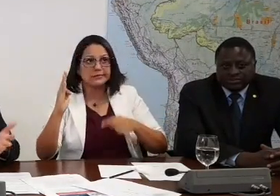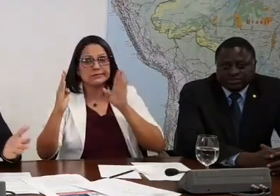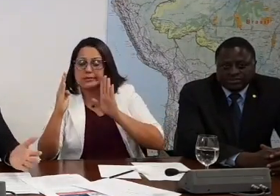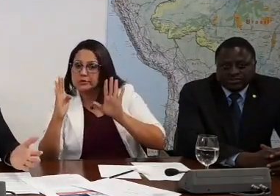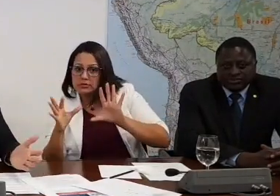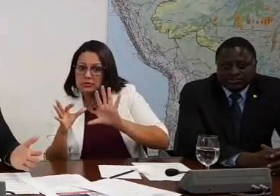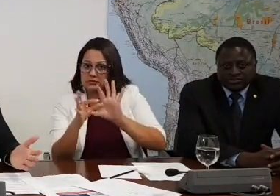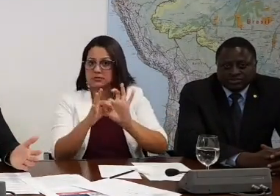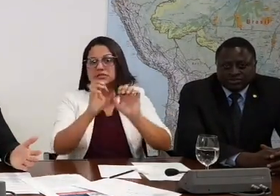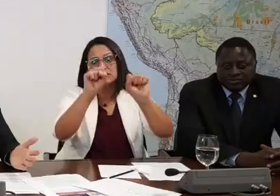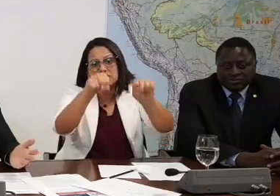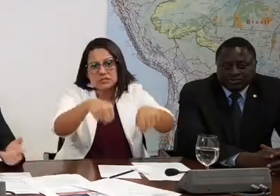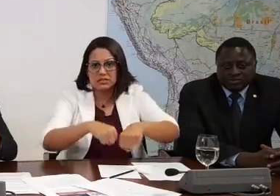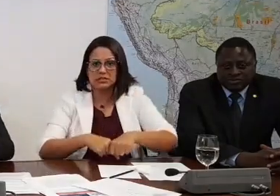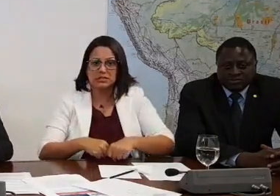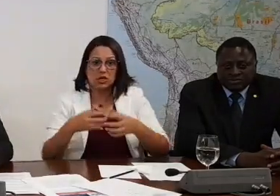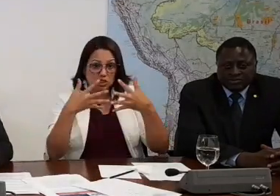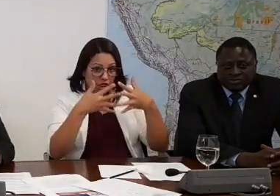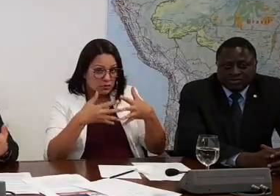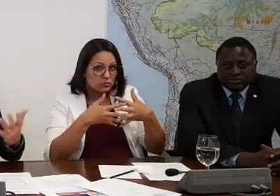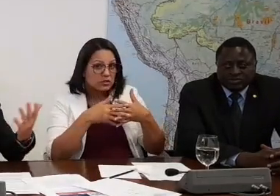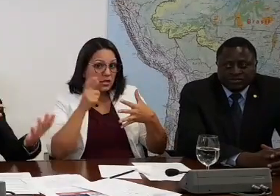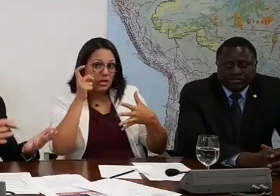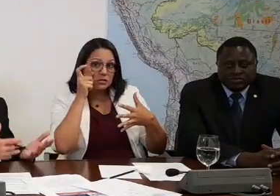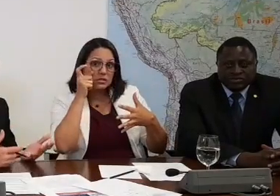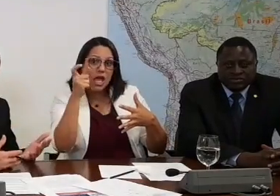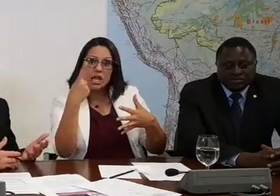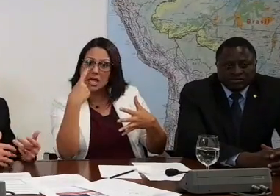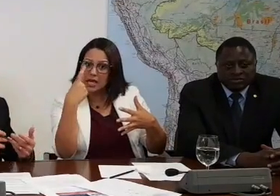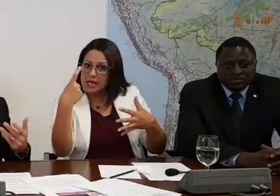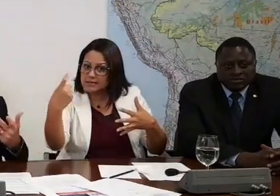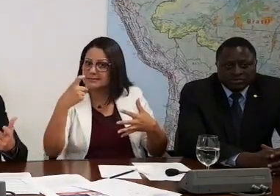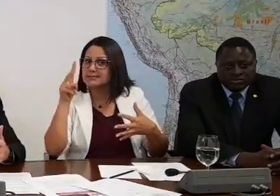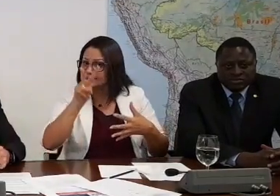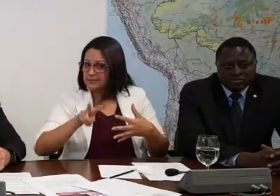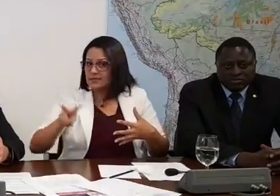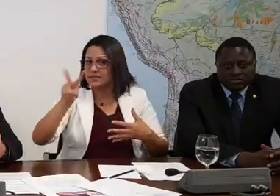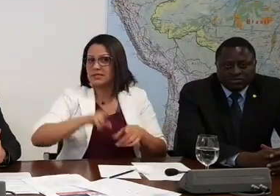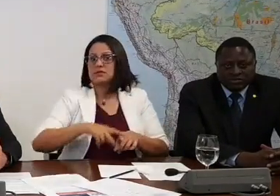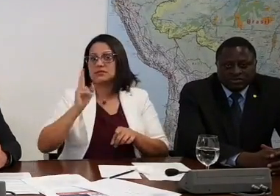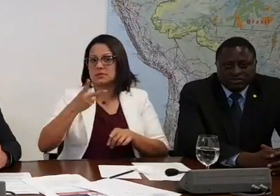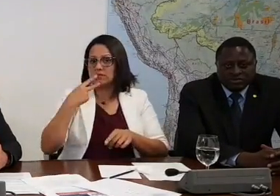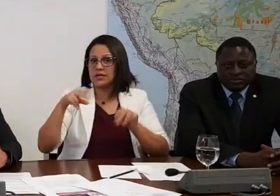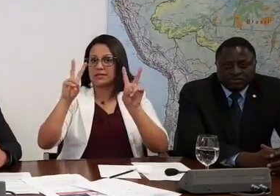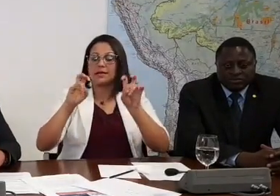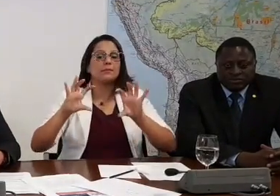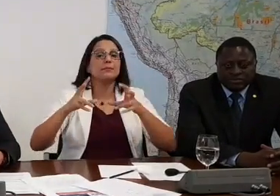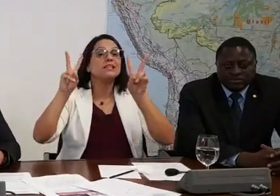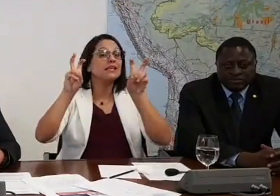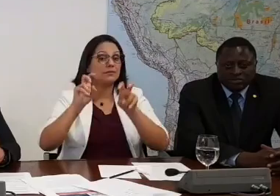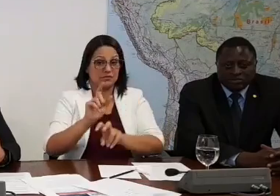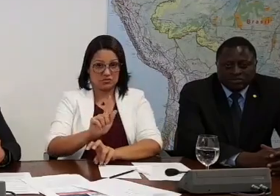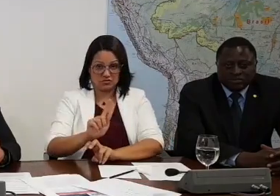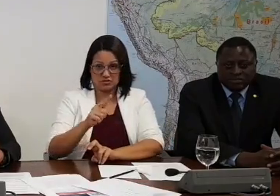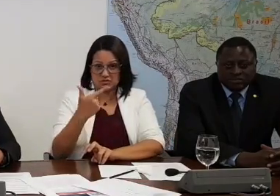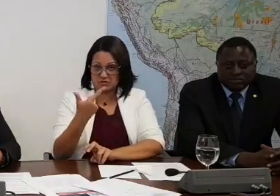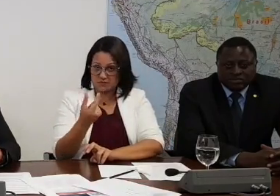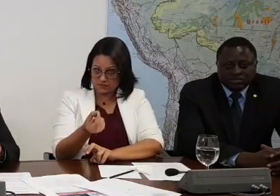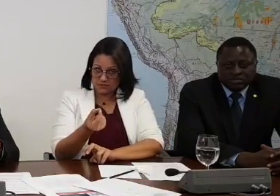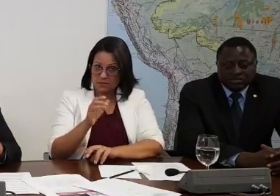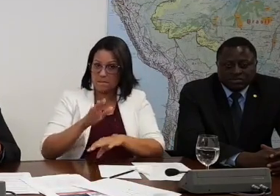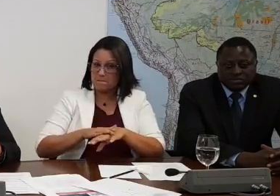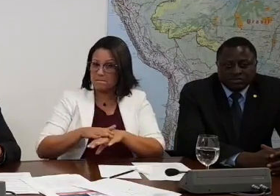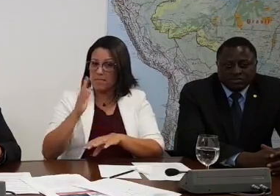americano tá interessado na Venezuela. Falei pro Trump, falei na reunião do Mercosul, todas as vezes que tive. Falei no G20. Mais